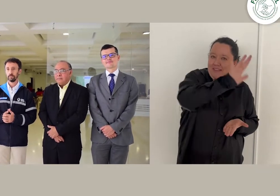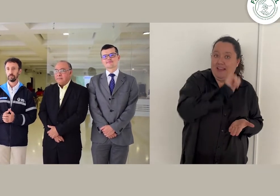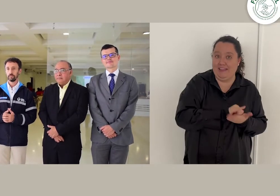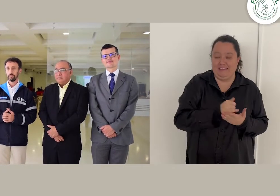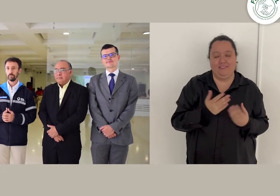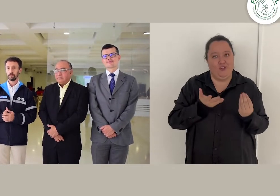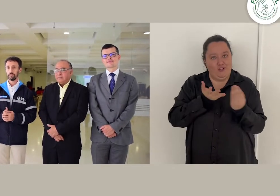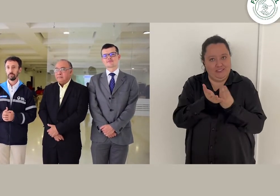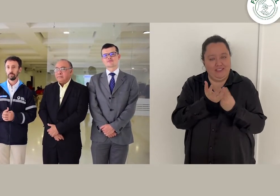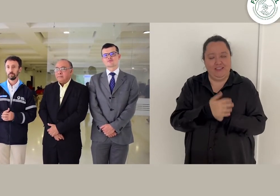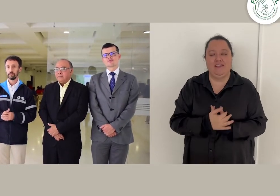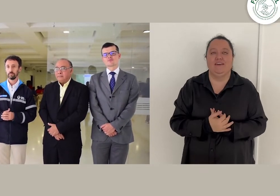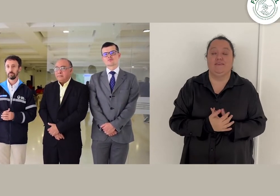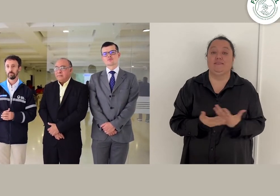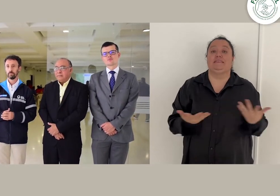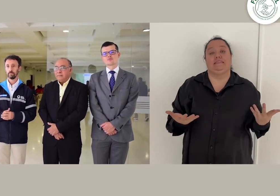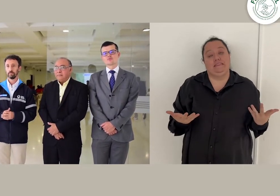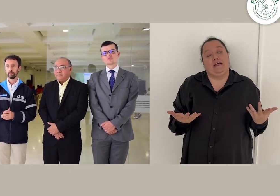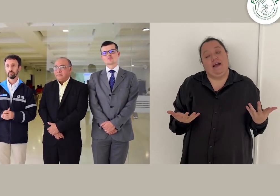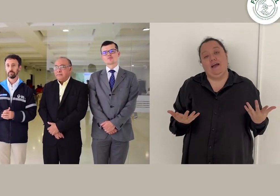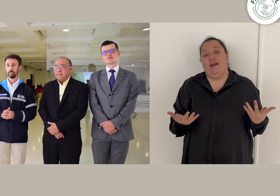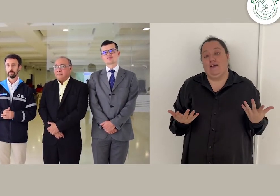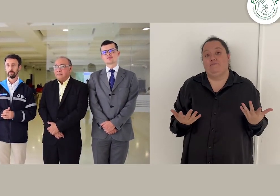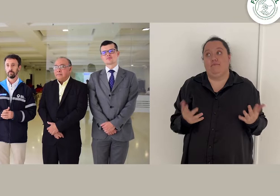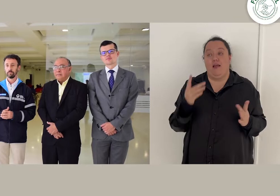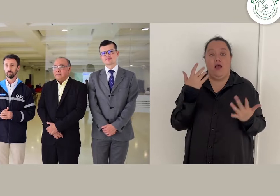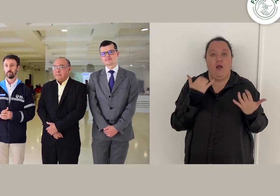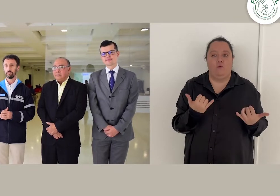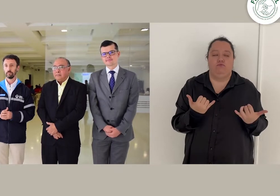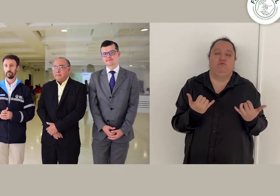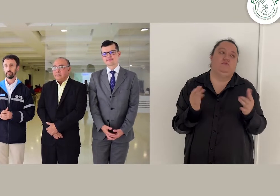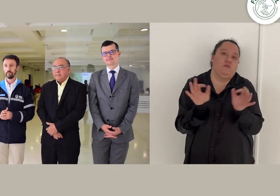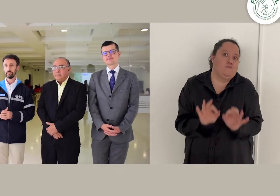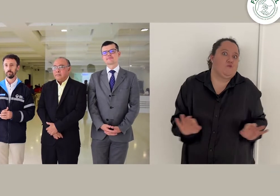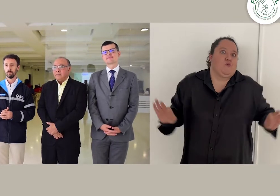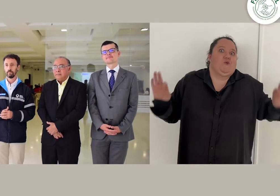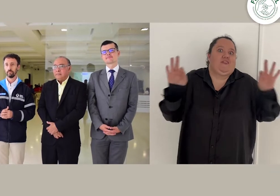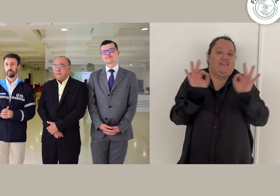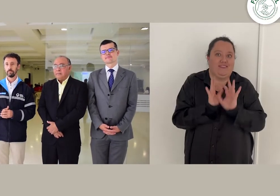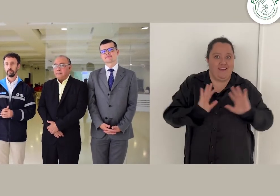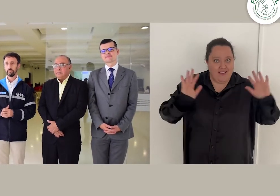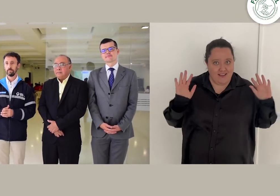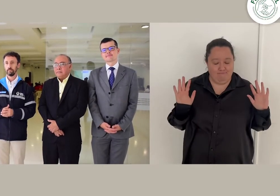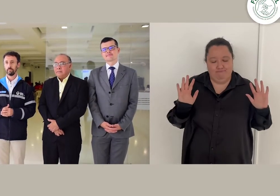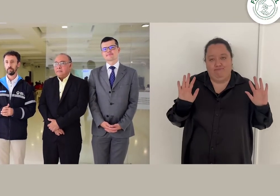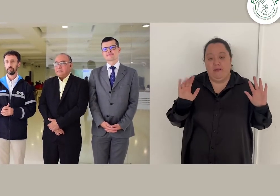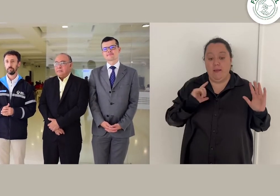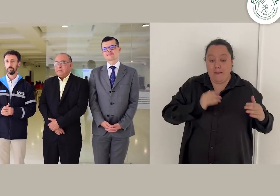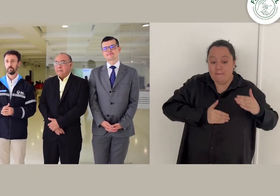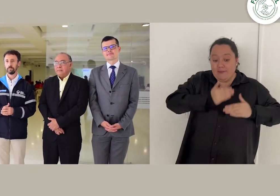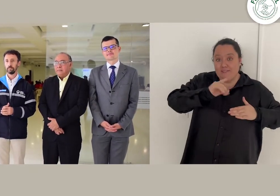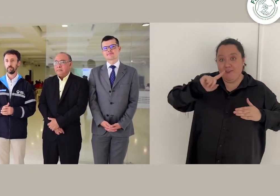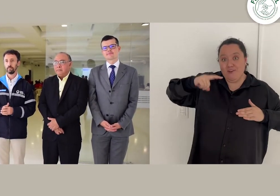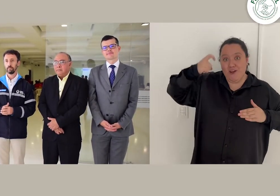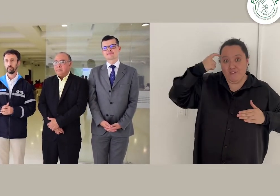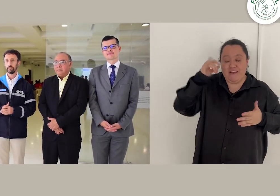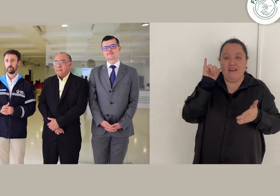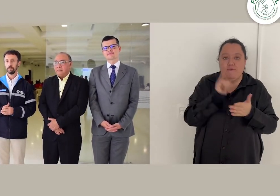es obviamente un momento muy importante. Desde que inició este gobierno, desde que se plasmó en el Plan Nacional de